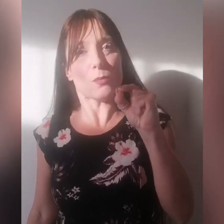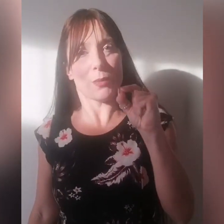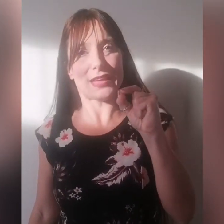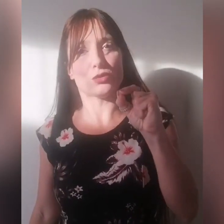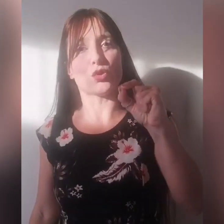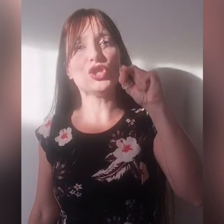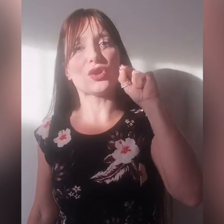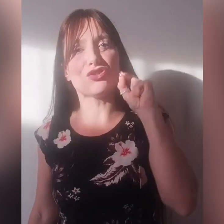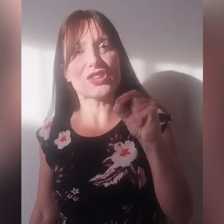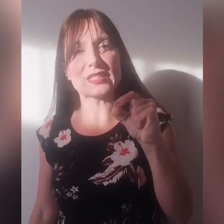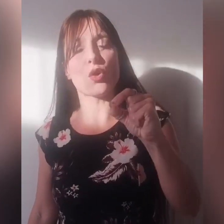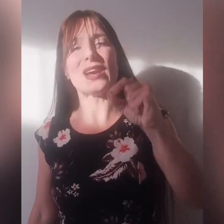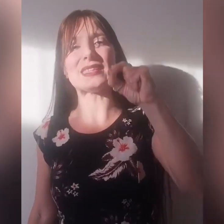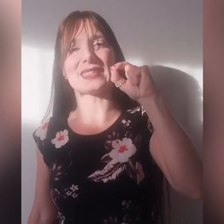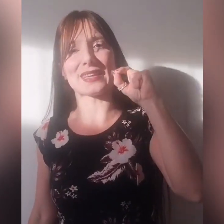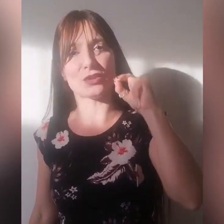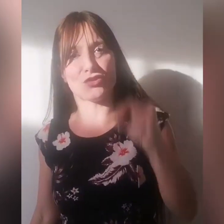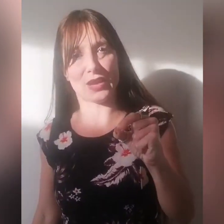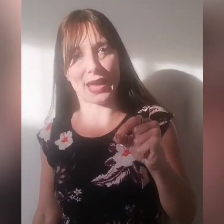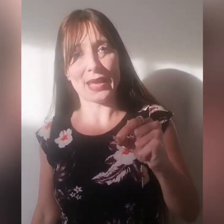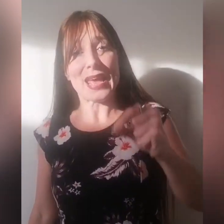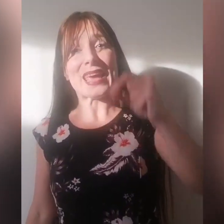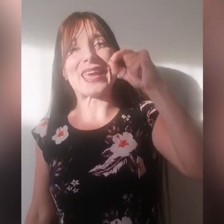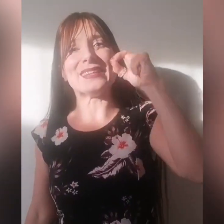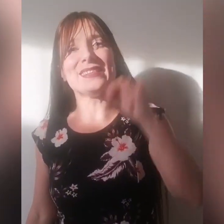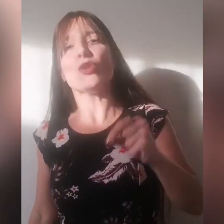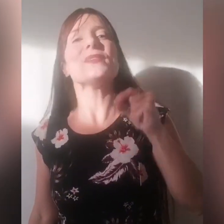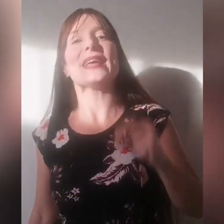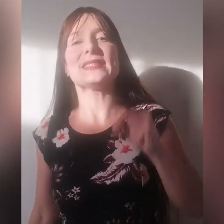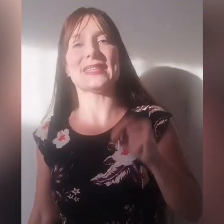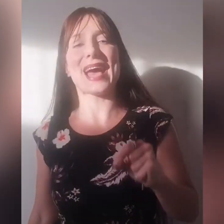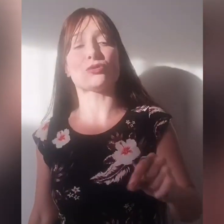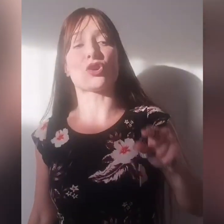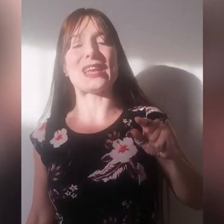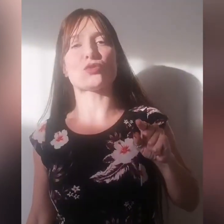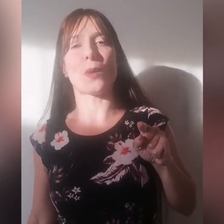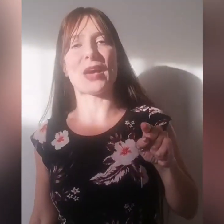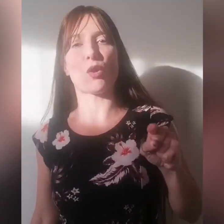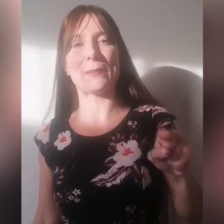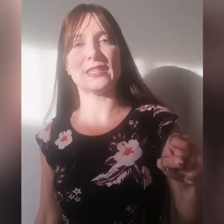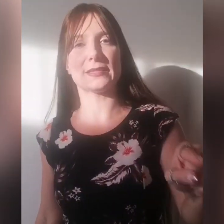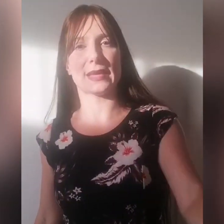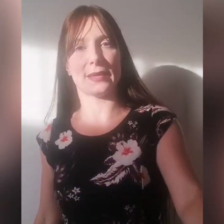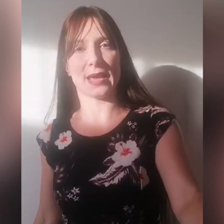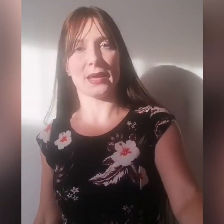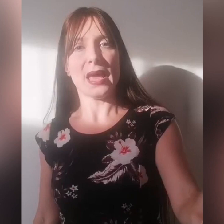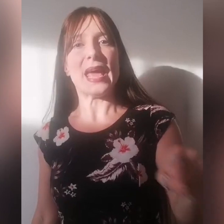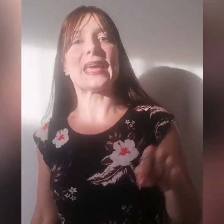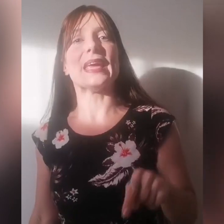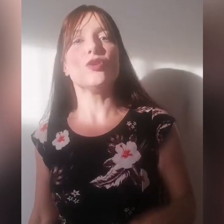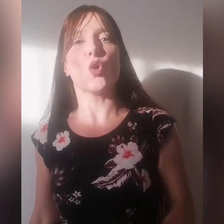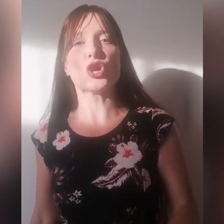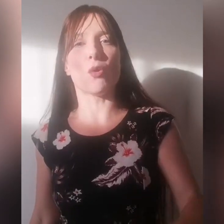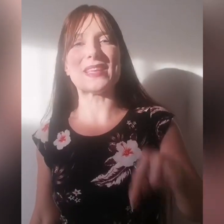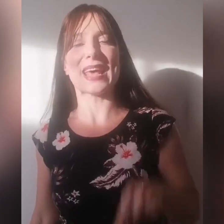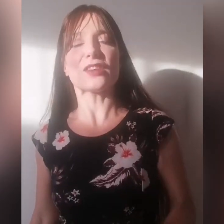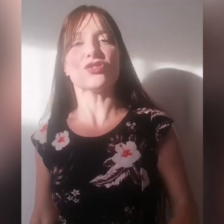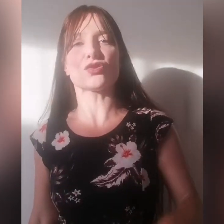momento io agisco le strategie che Dio mi ha insegnate, che la sua parola mi insegna e che noi come esercito